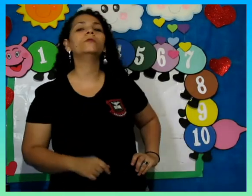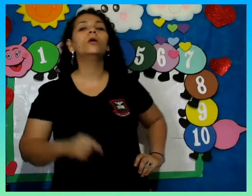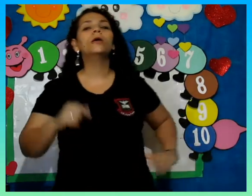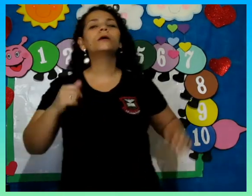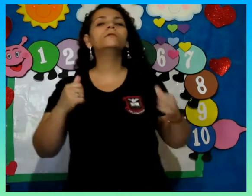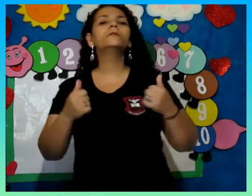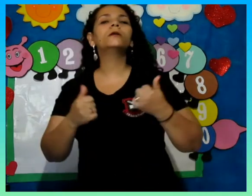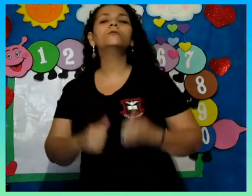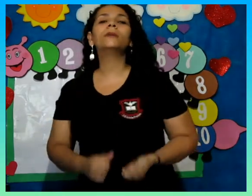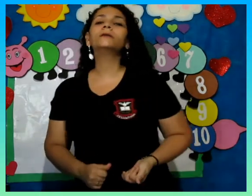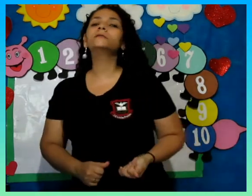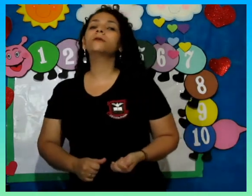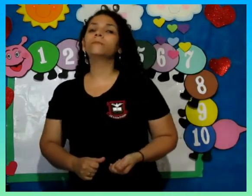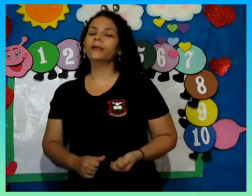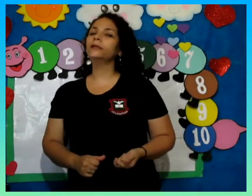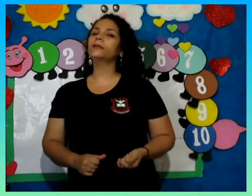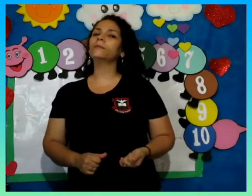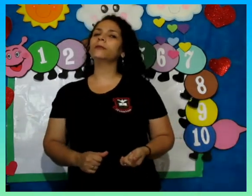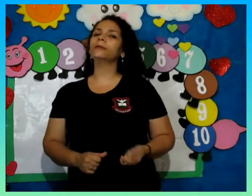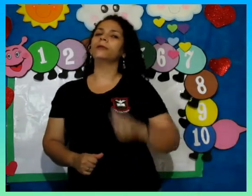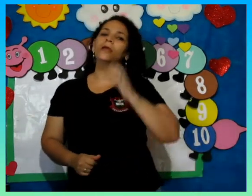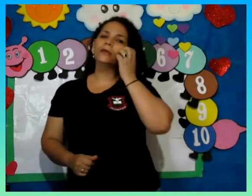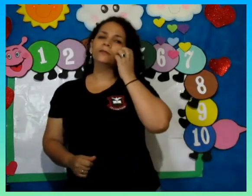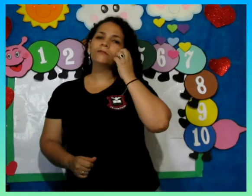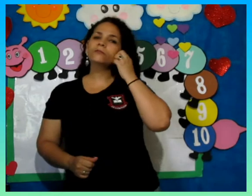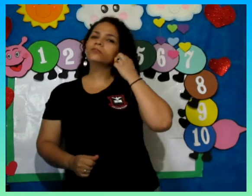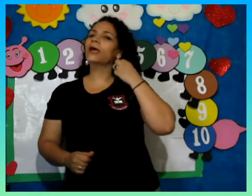cantando uma canção bem linda pra mim. Então vamos lá!